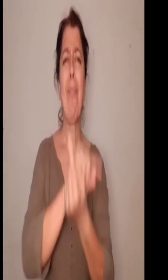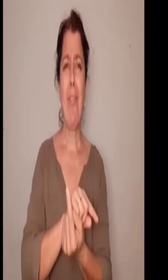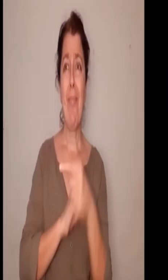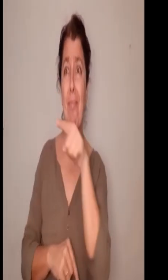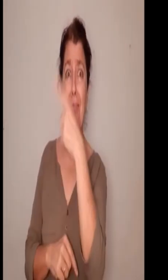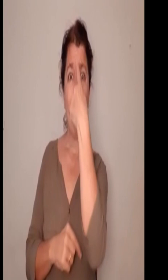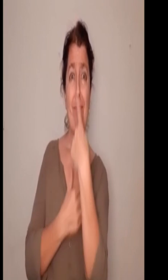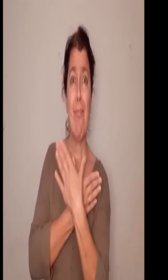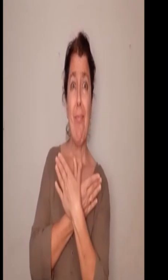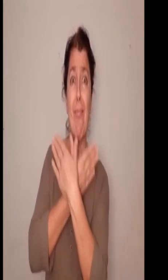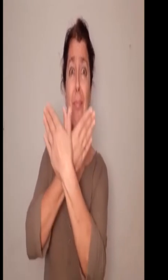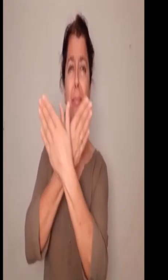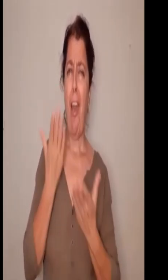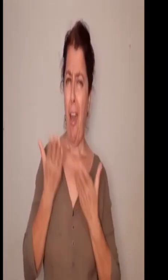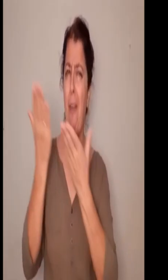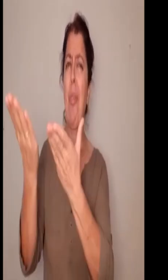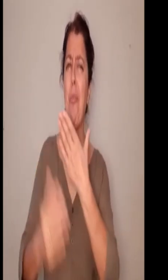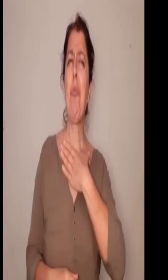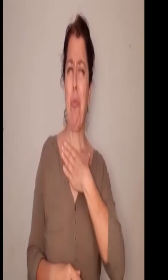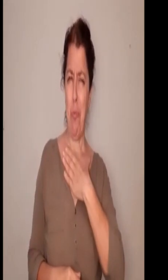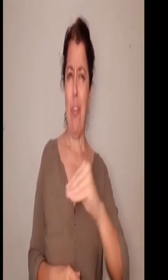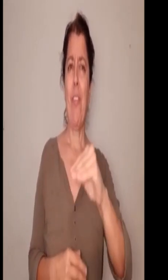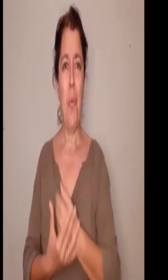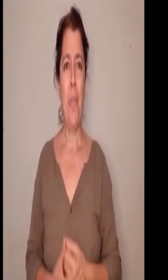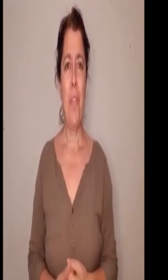alcanzar ¡El efecto mariposa llegará!